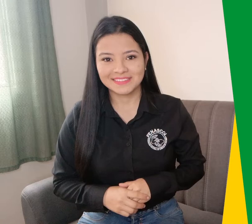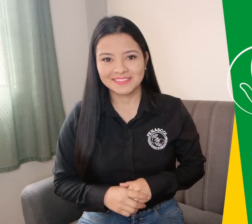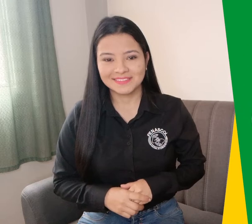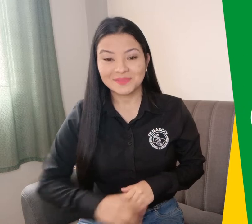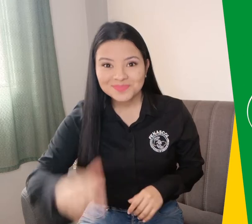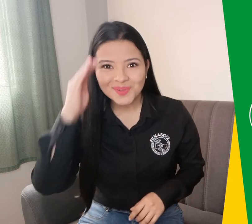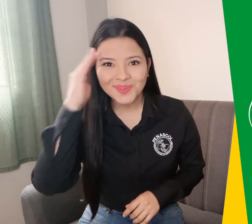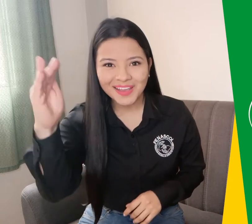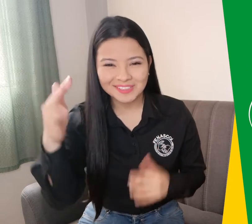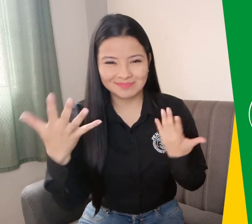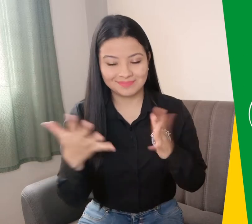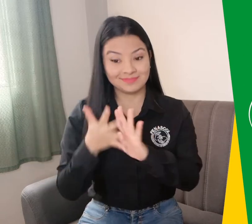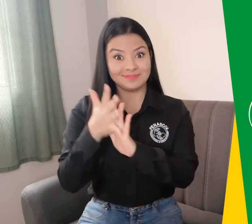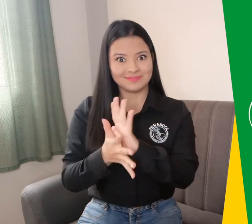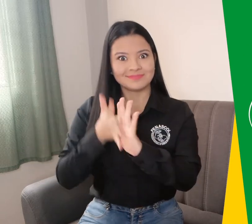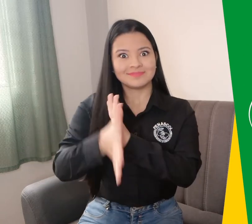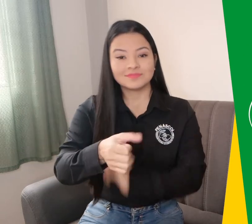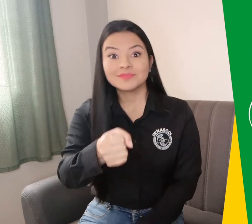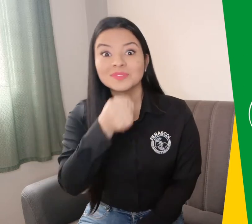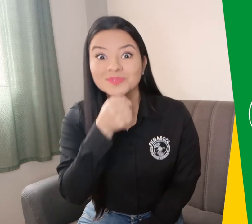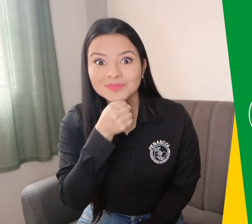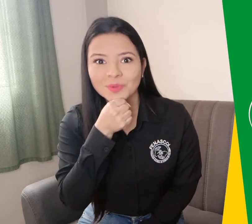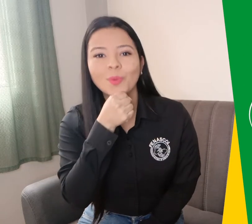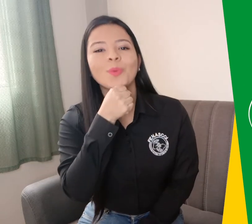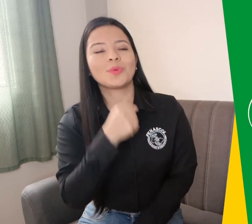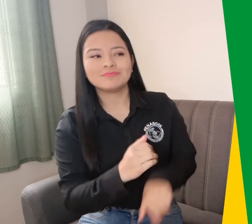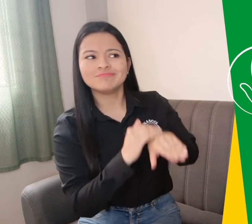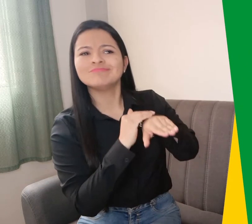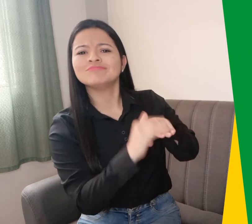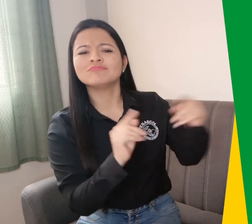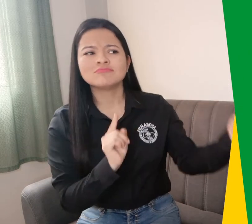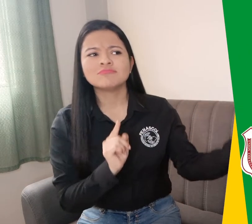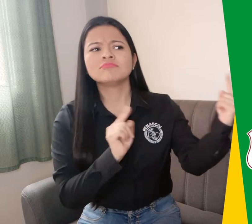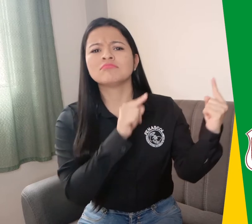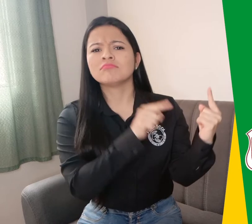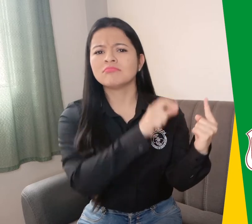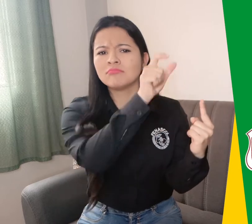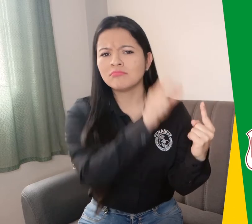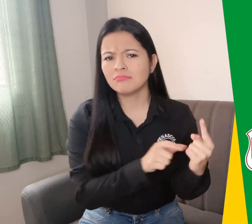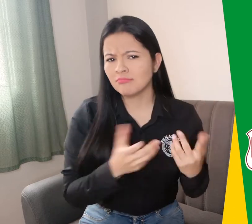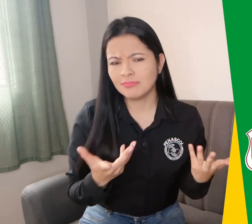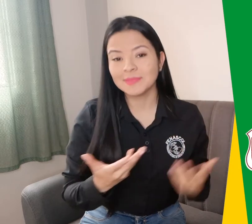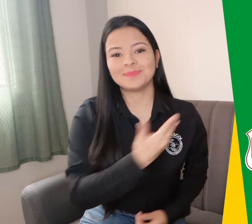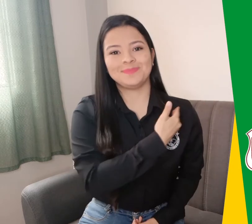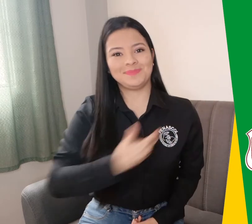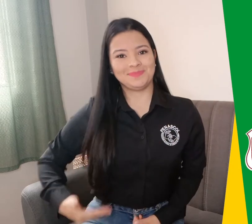Hola, en NotiSeñales entrevistaremos al presidente de la Unión Colegiada